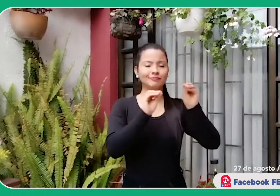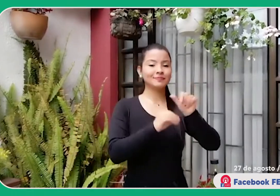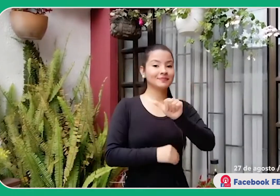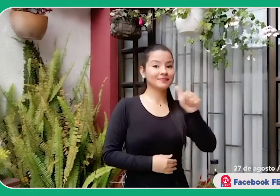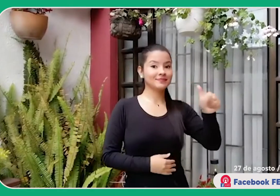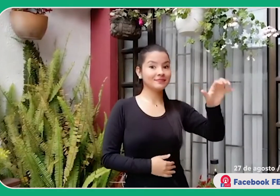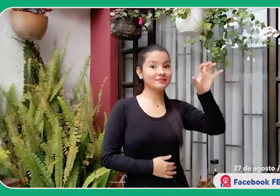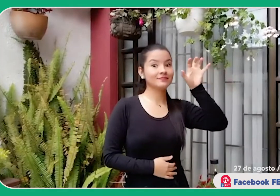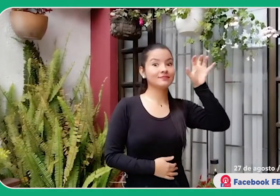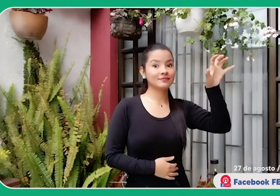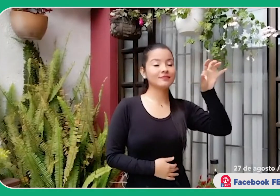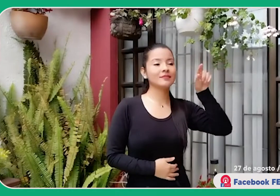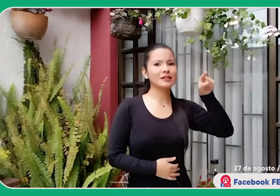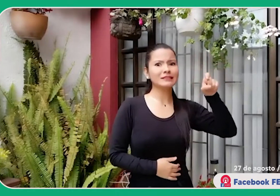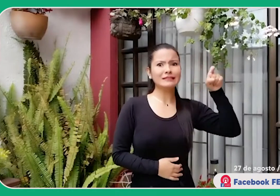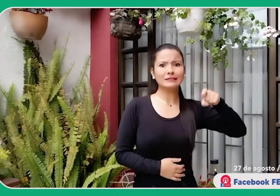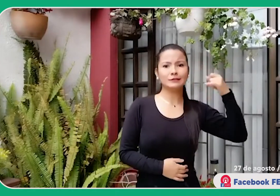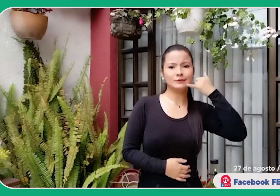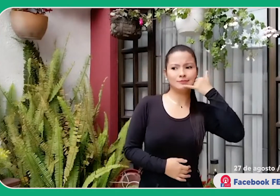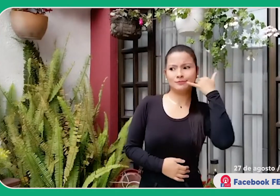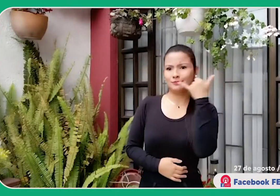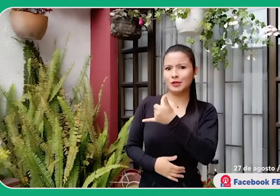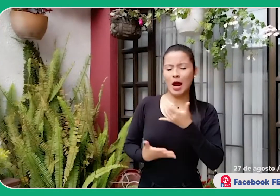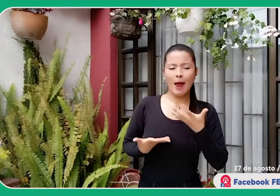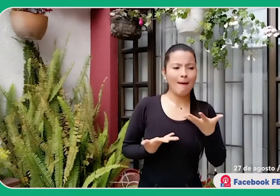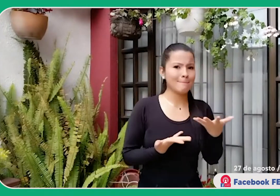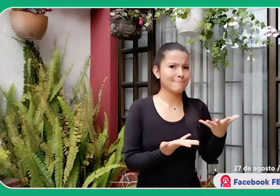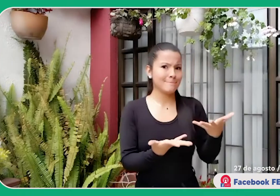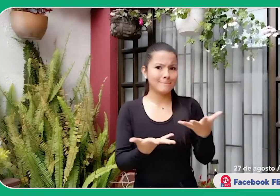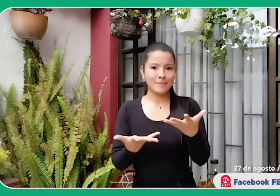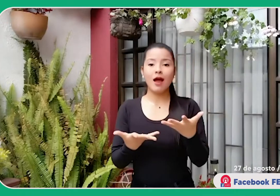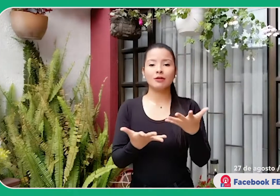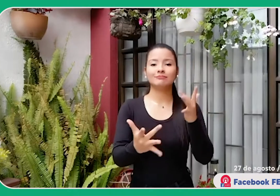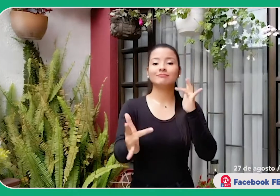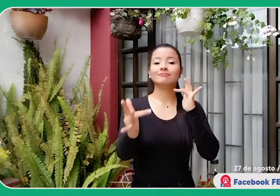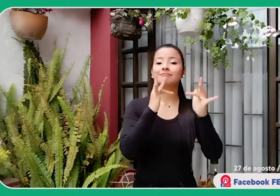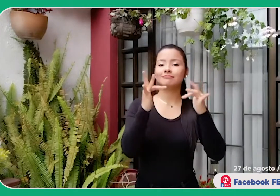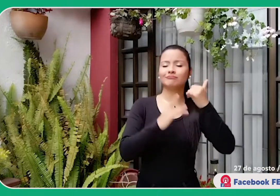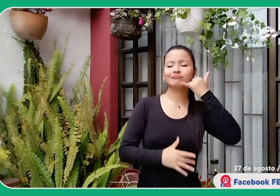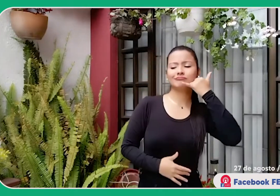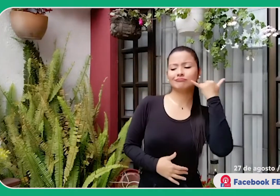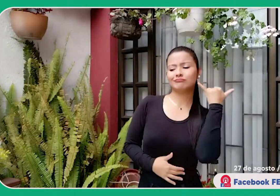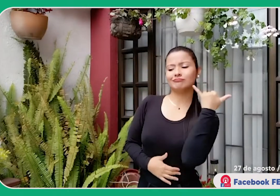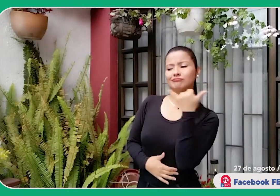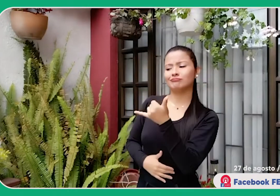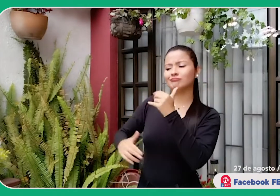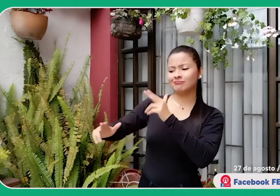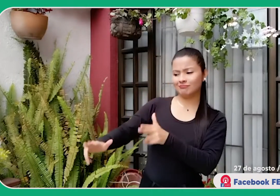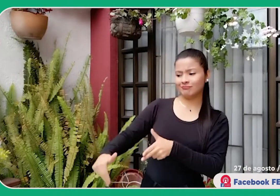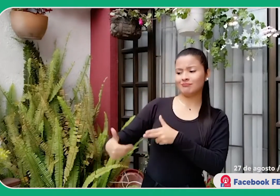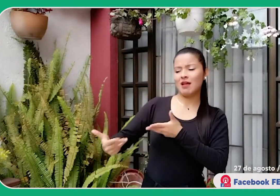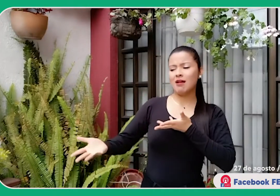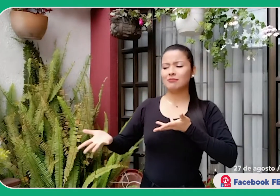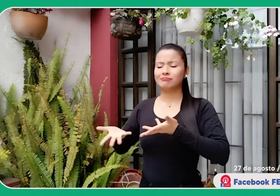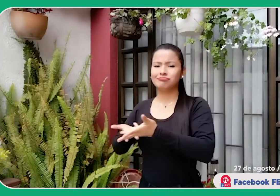usan los servicios de Centro de Relevo para comunicarse en Colombia con sus familiares, amigos, entre otros.